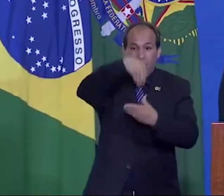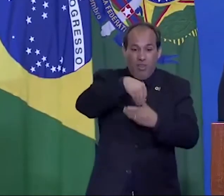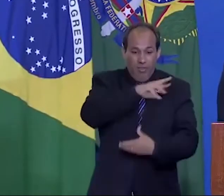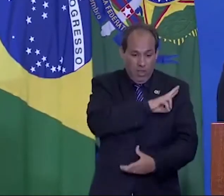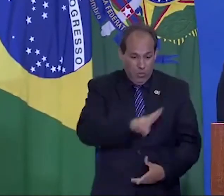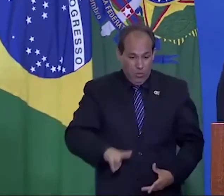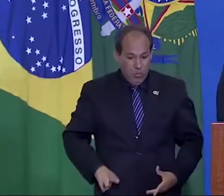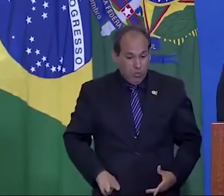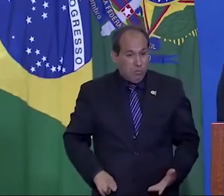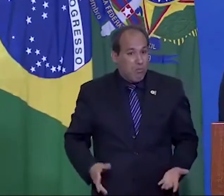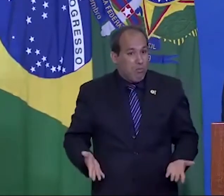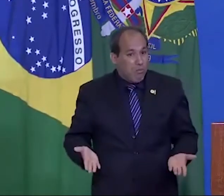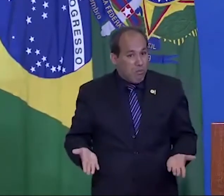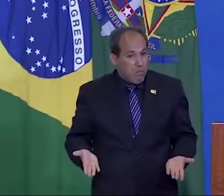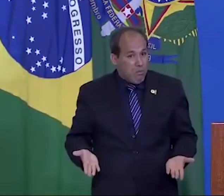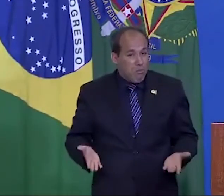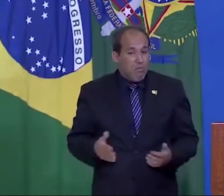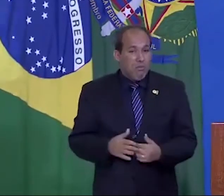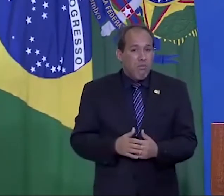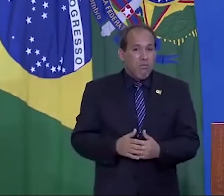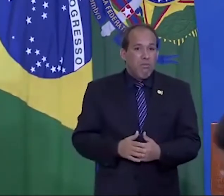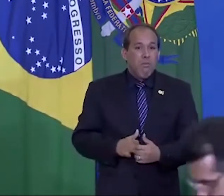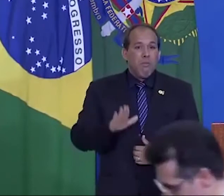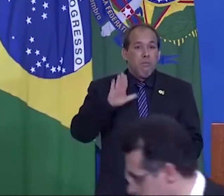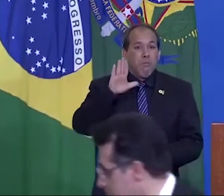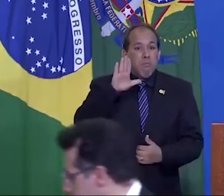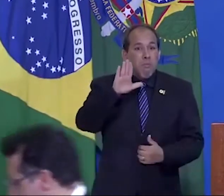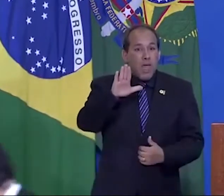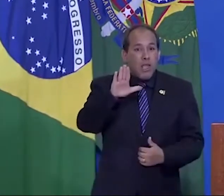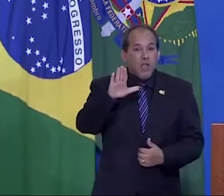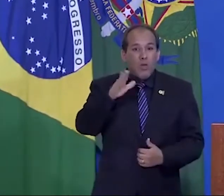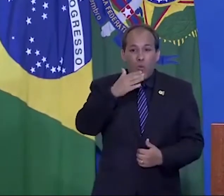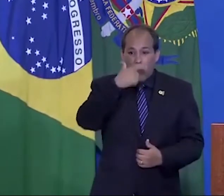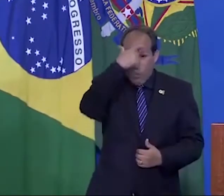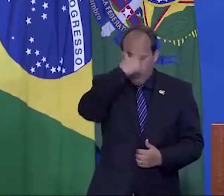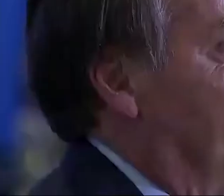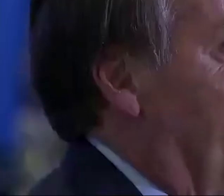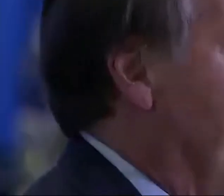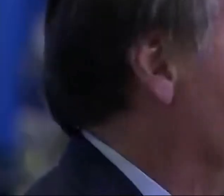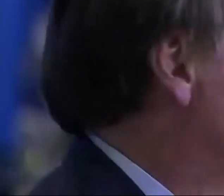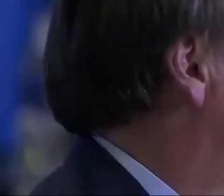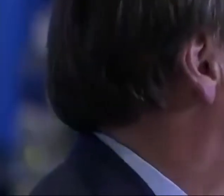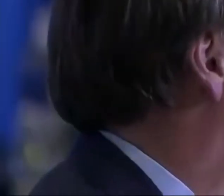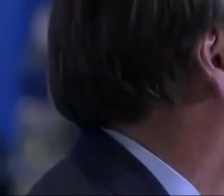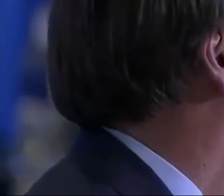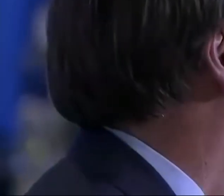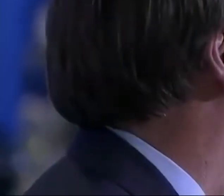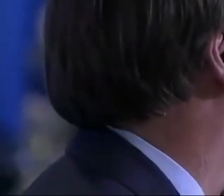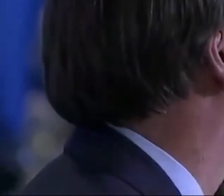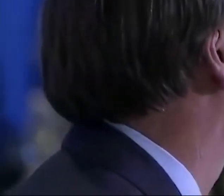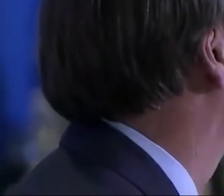mas o homem do Brasil é Deus.